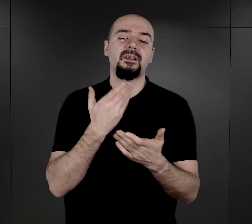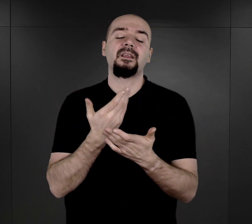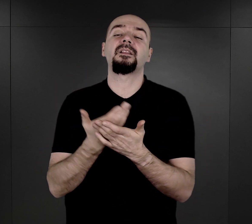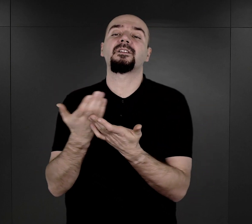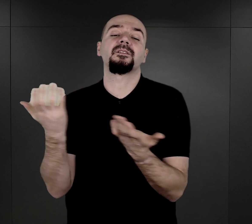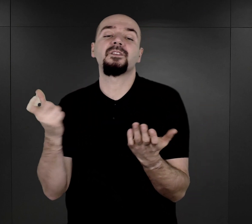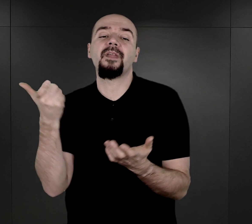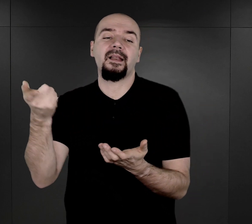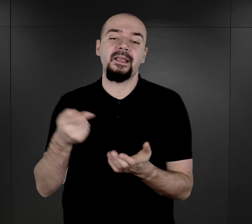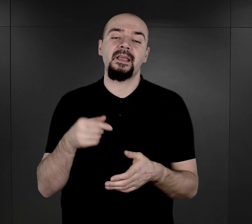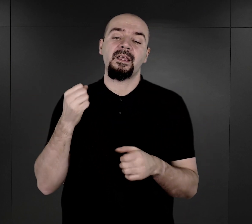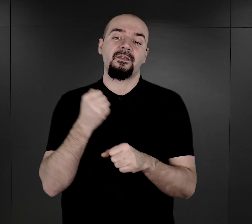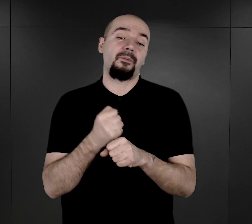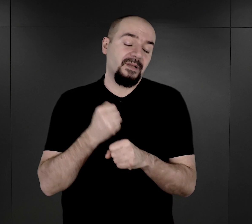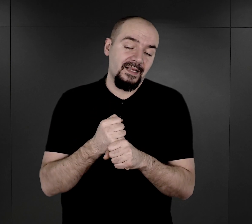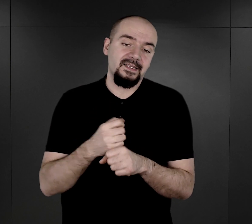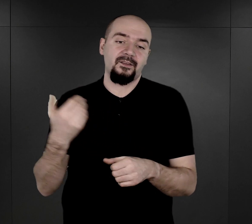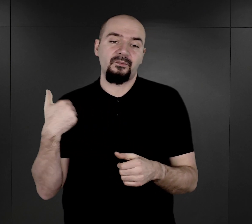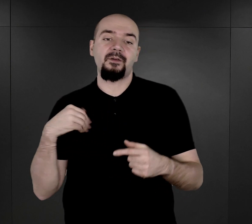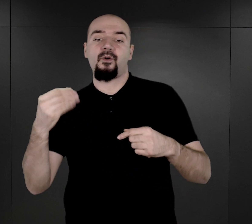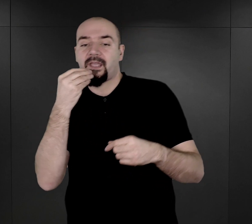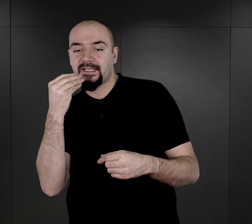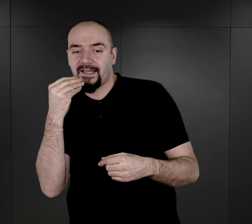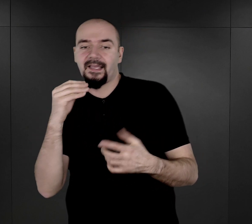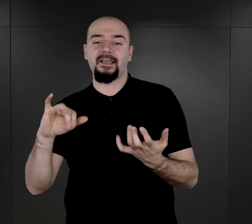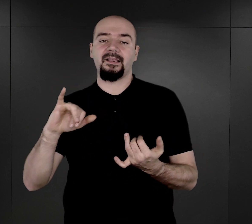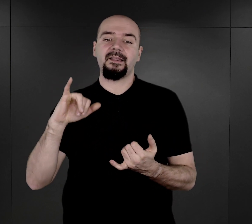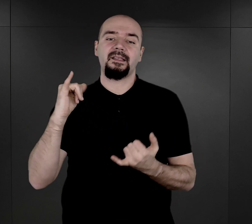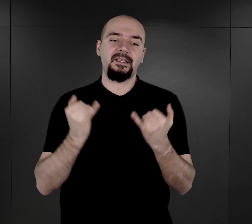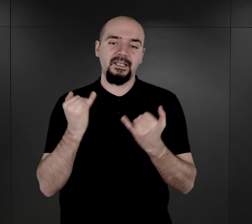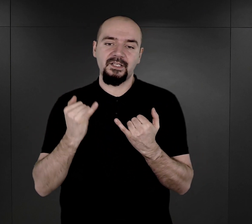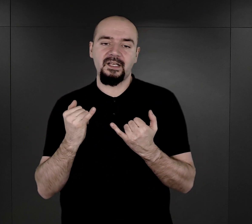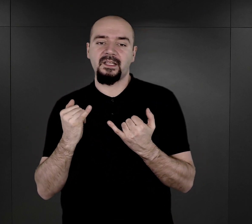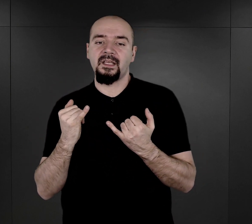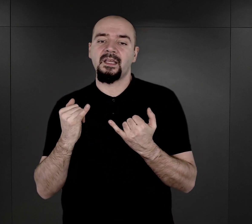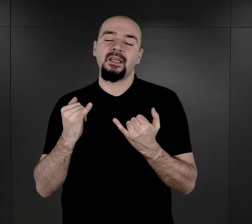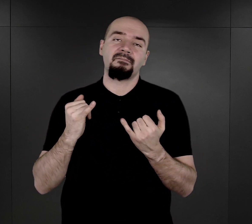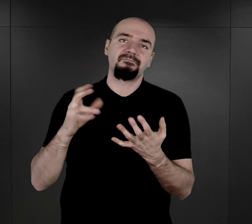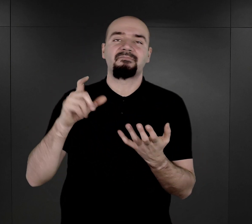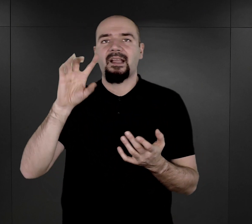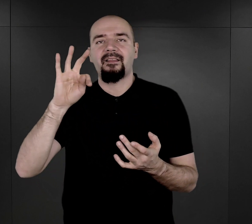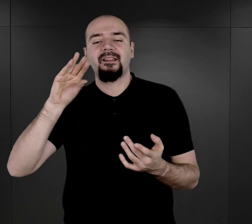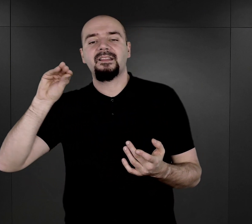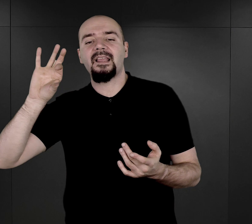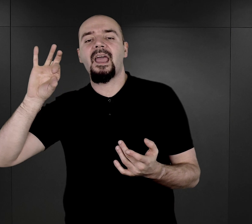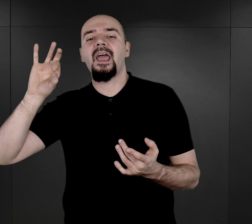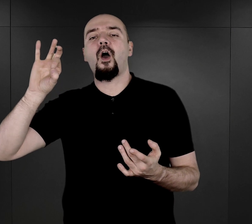praca determinowała przydział żywności. Oczywiście to była taka teoria obozowa. Wiadomo, że te